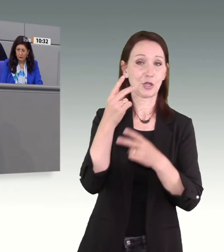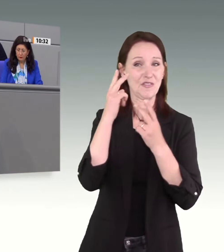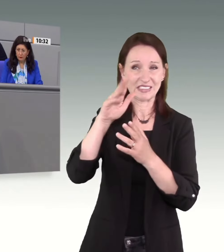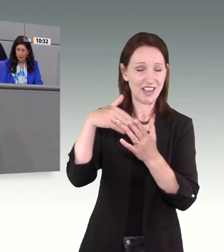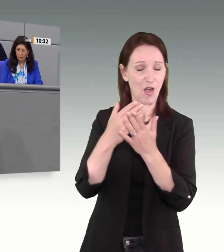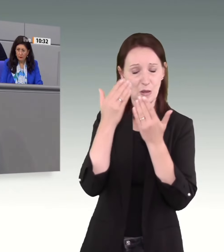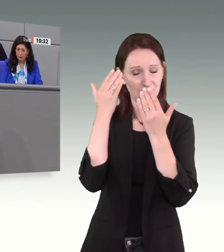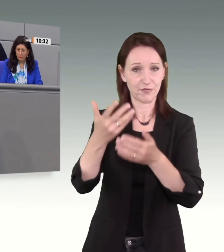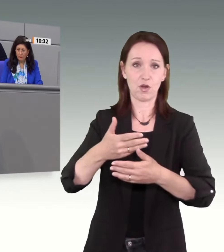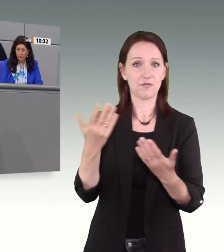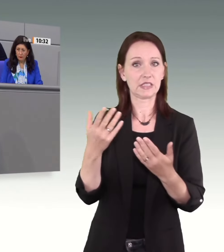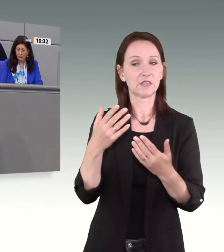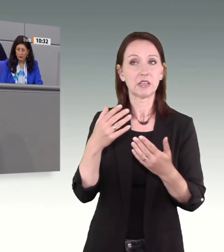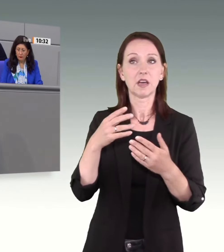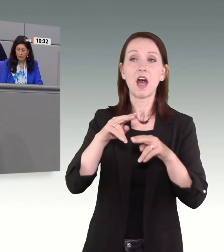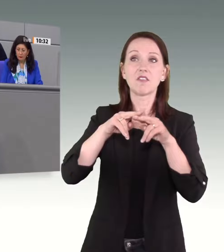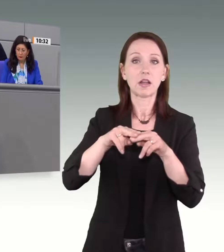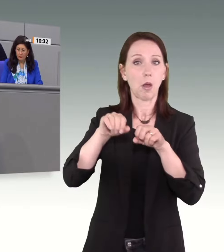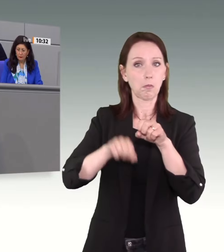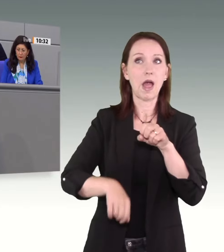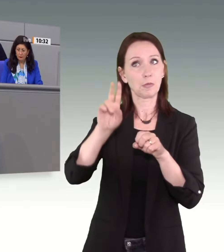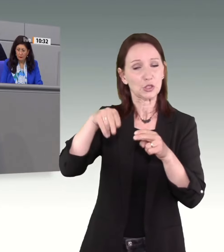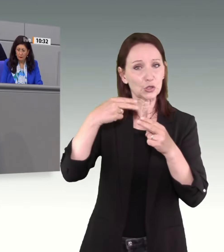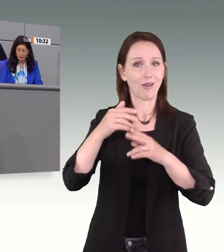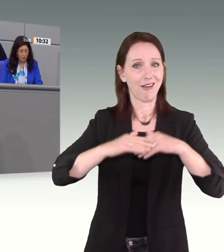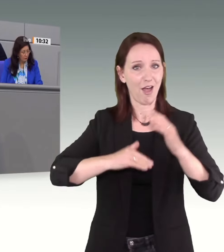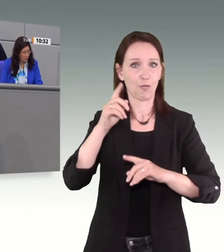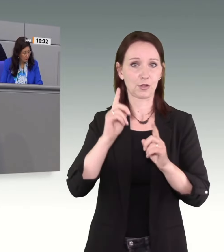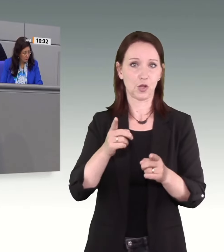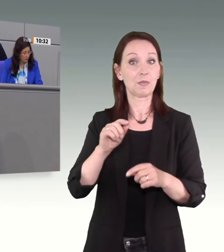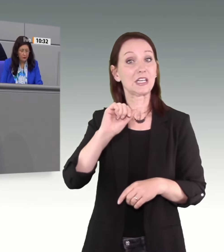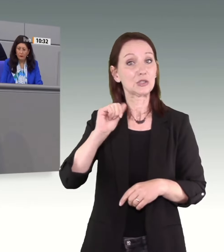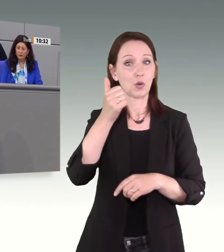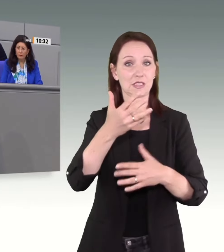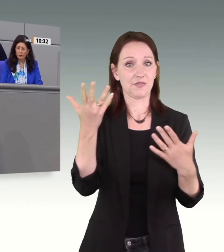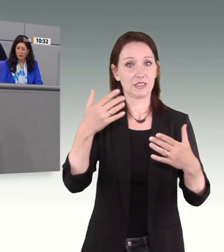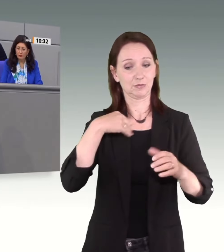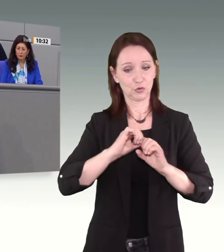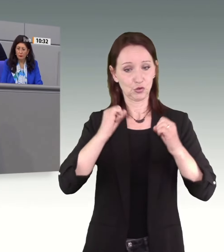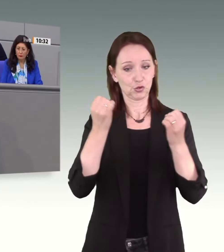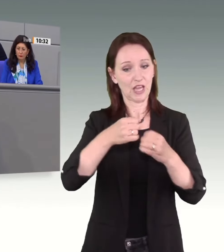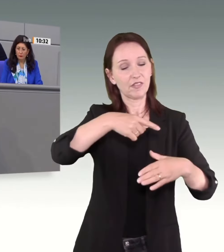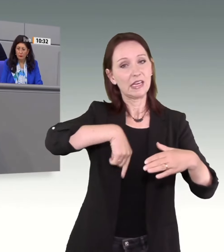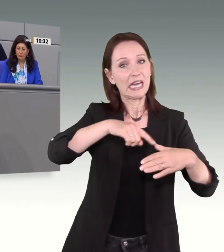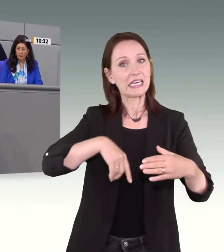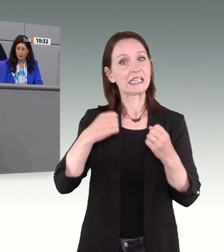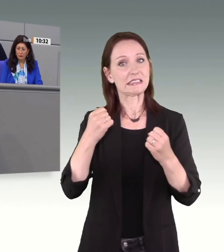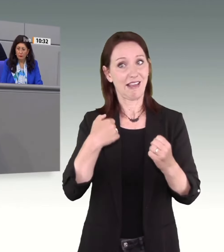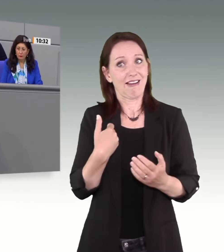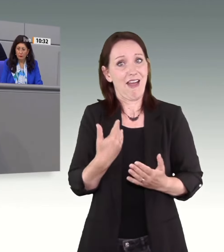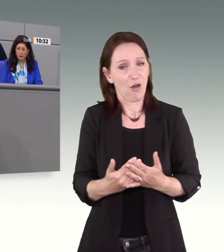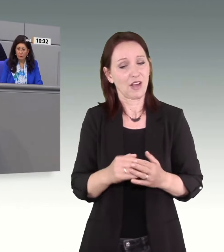zurückzugewinnen. Dazu gehört ganz zuerst, die innere Sicherheit als Kernfunktion des Staates wieder zu garantieren.